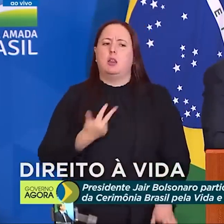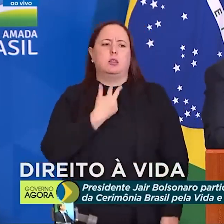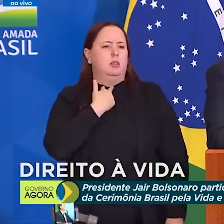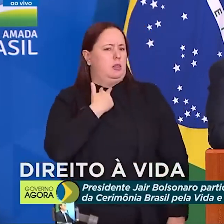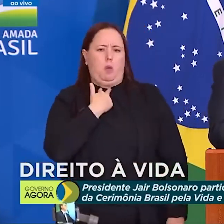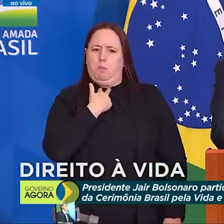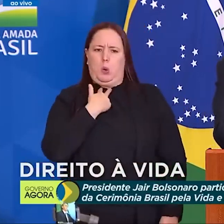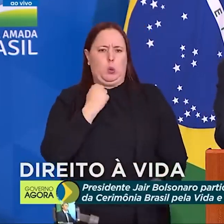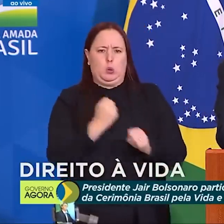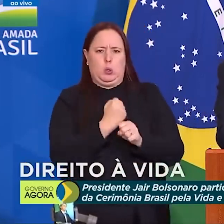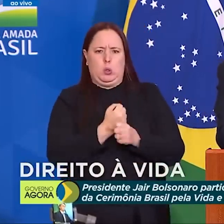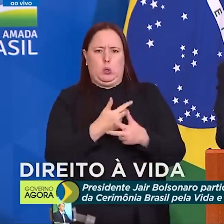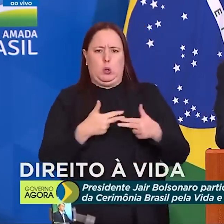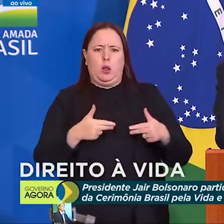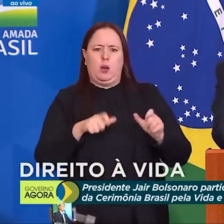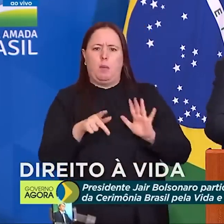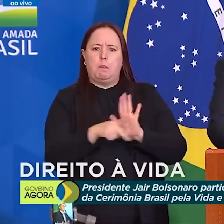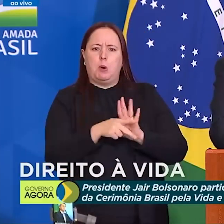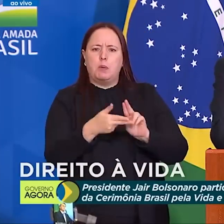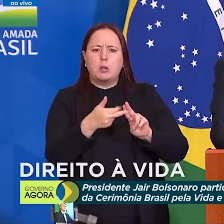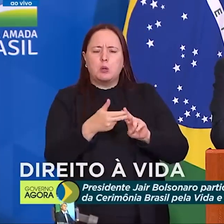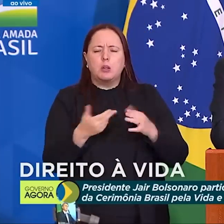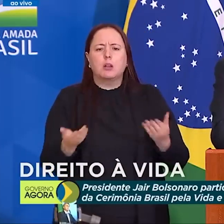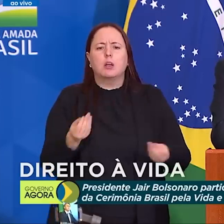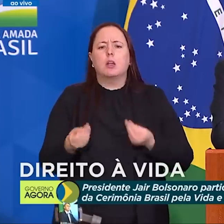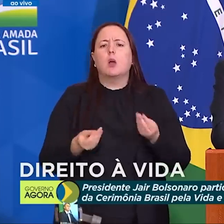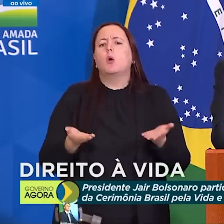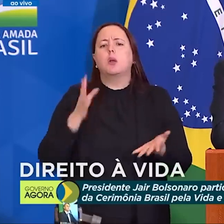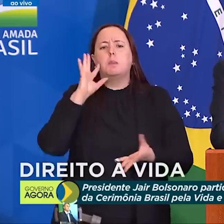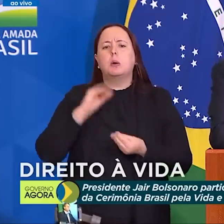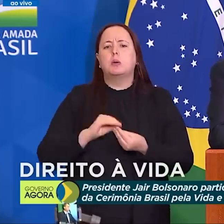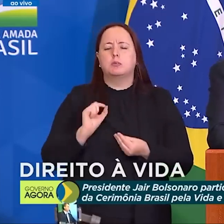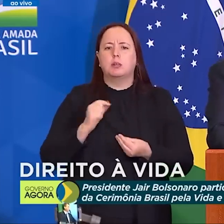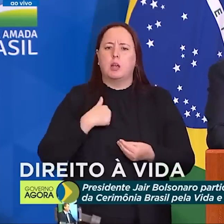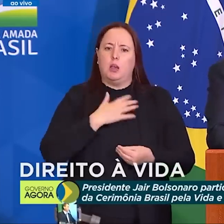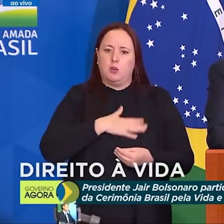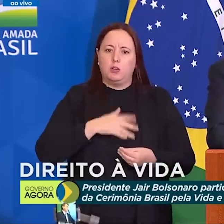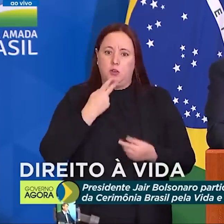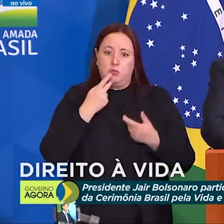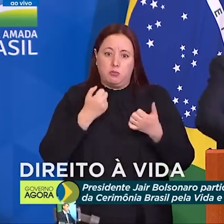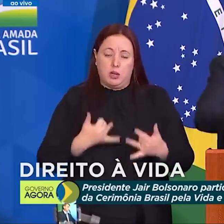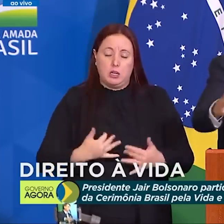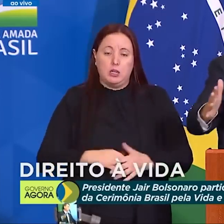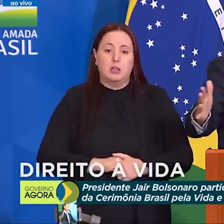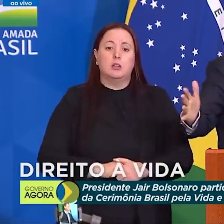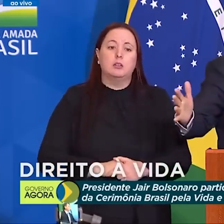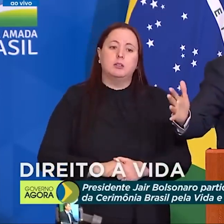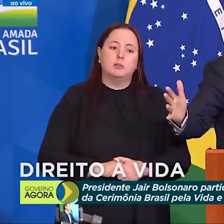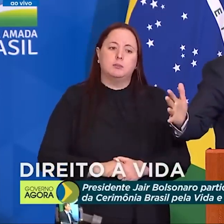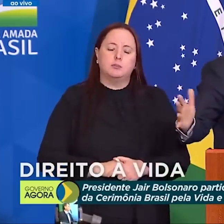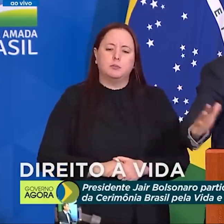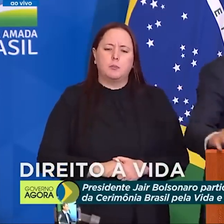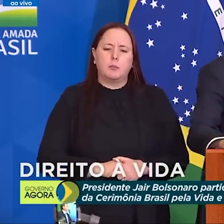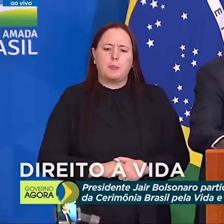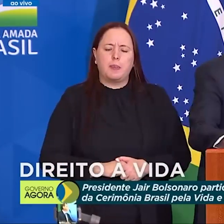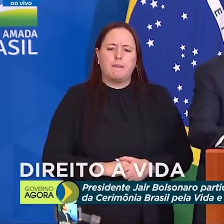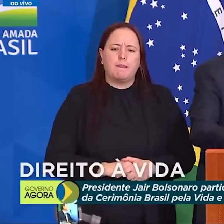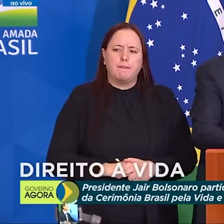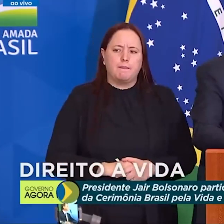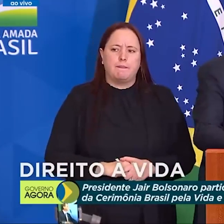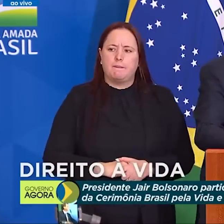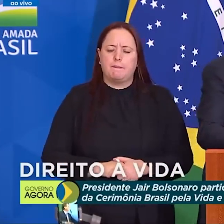pode asfaltar a reserva indígena. E agora, para concluir, que eu gostaria de falar uma hora com os senhores, desde que os senhores não fossem embora, obviamente.